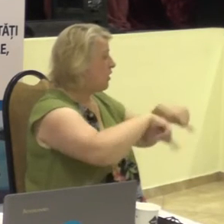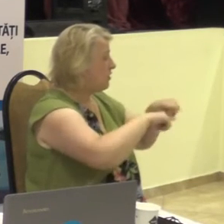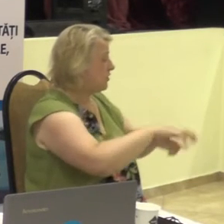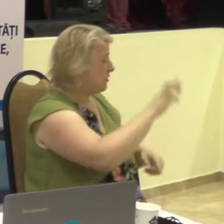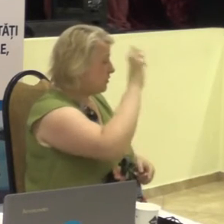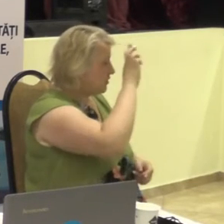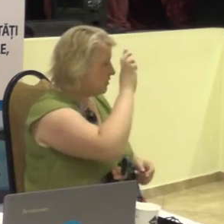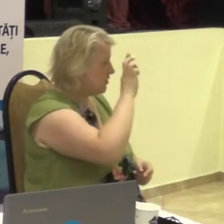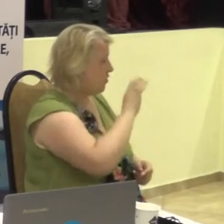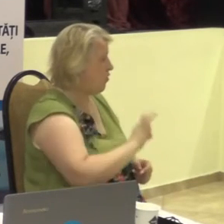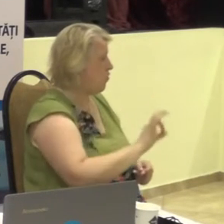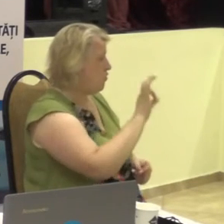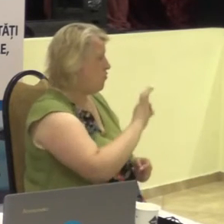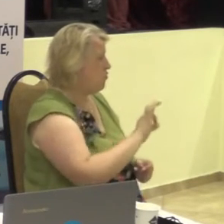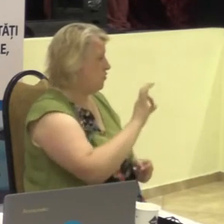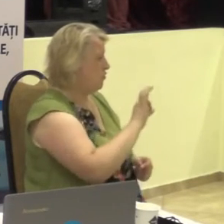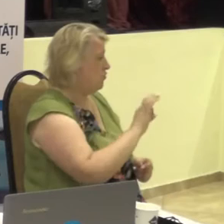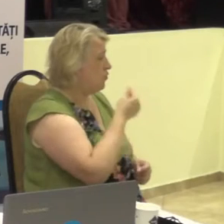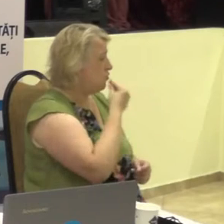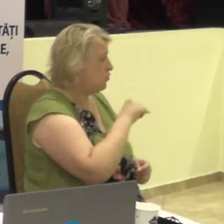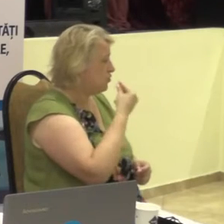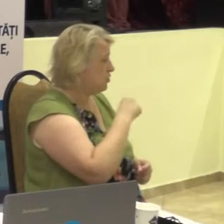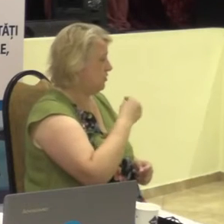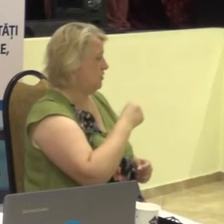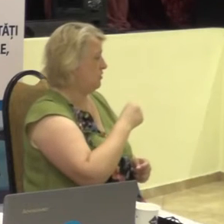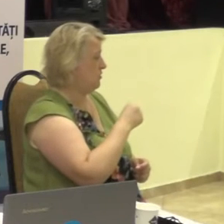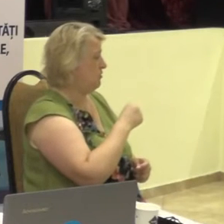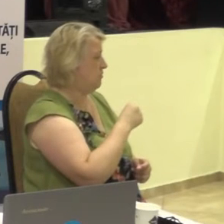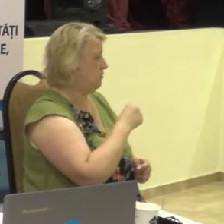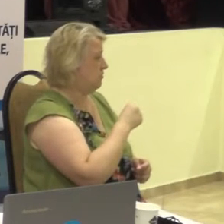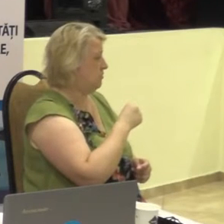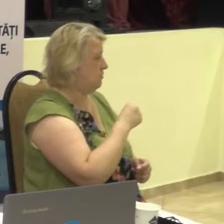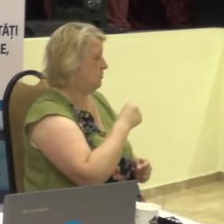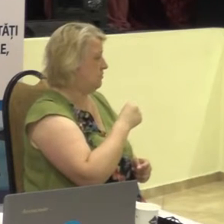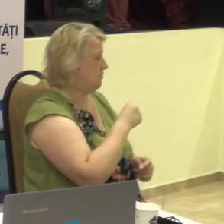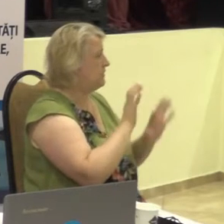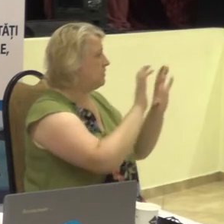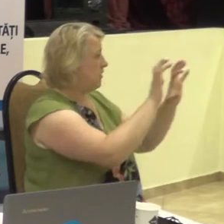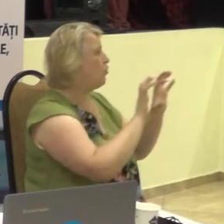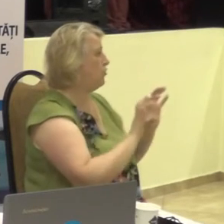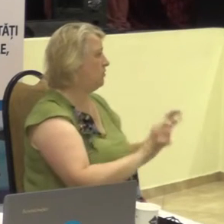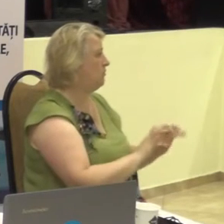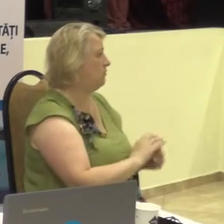în vederea îmbunătățirii cadrul legislativ.